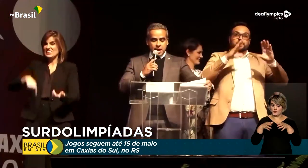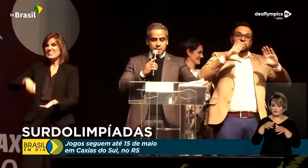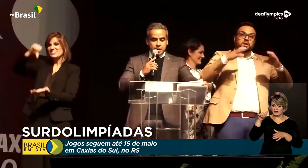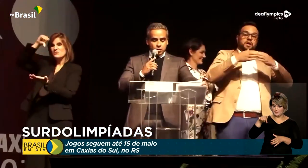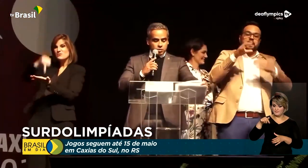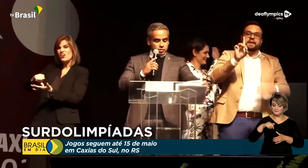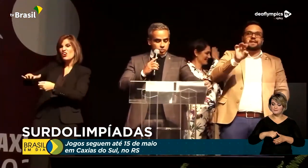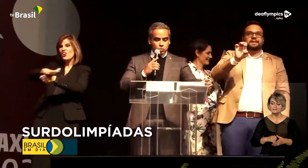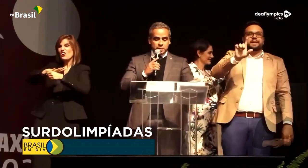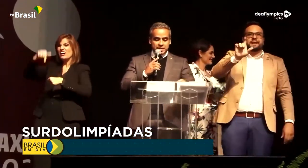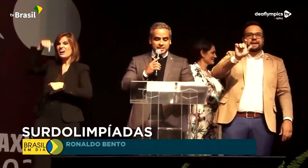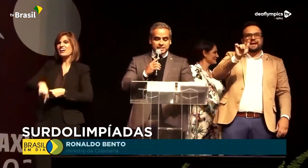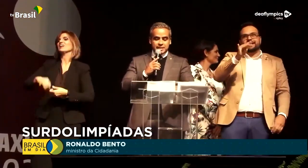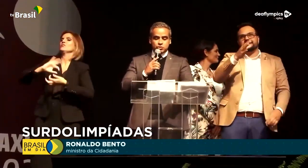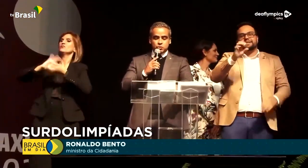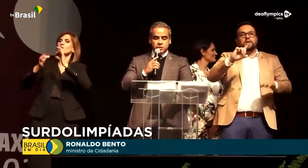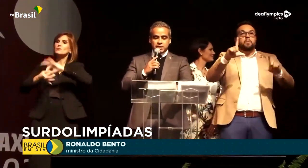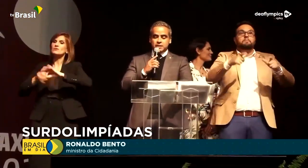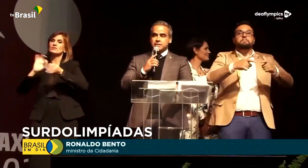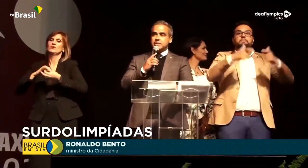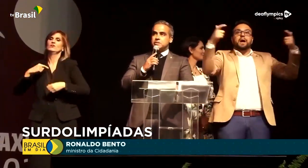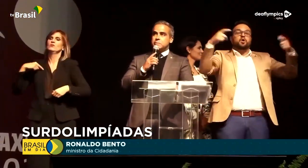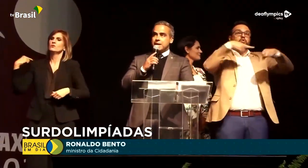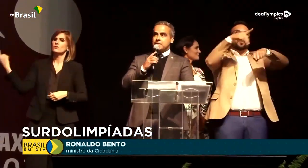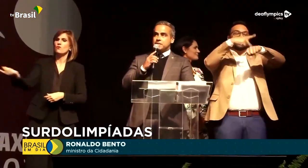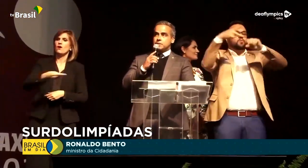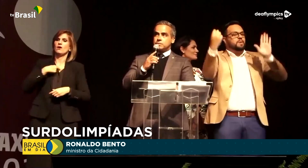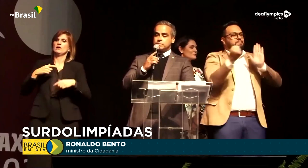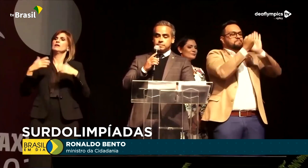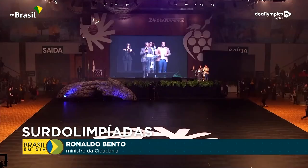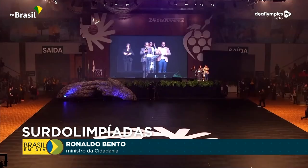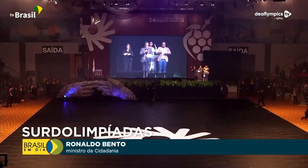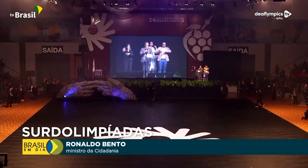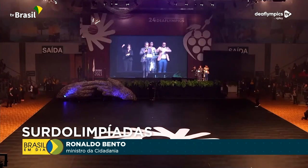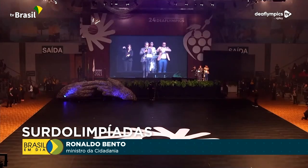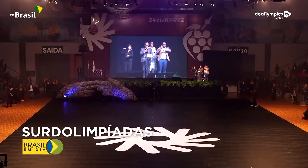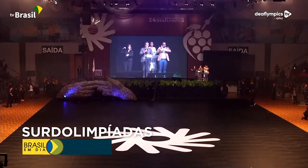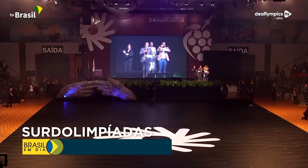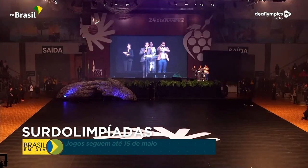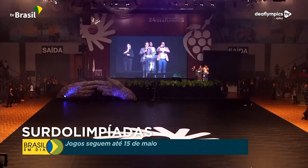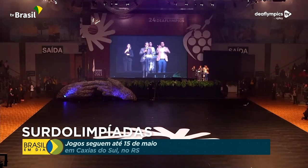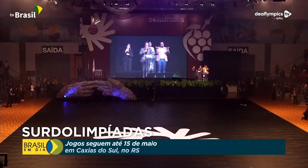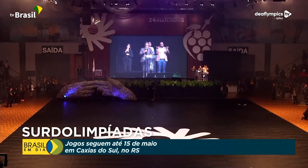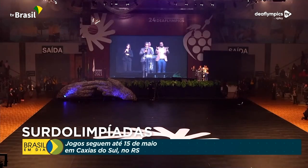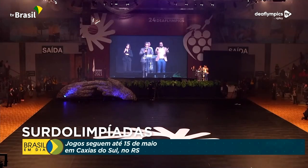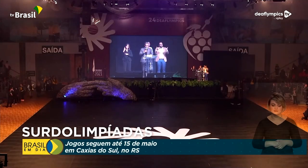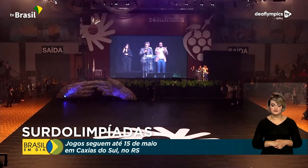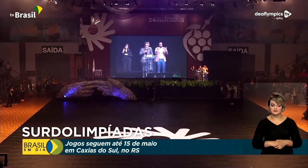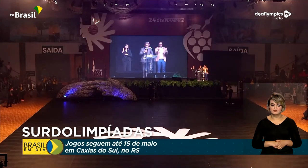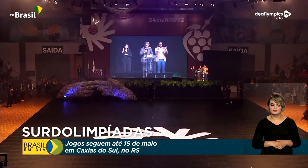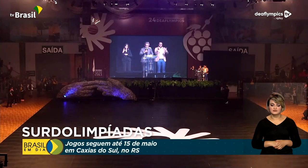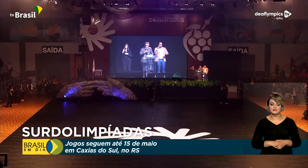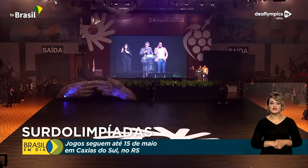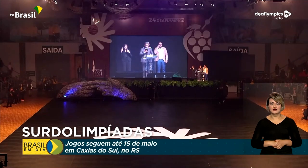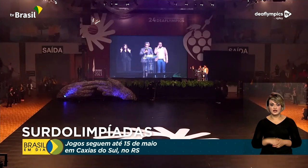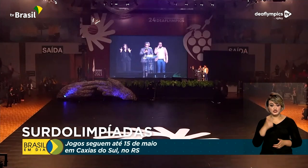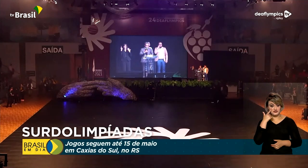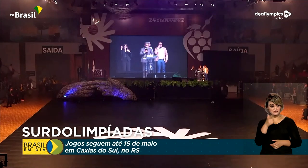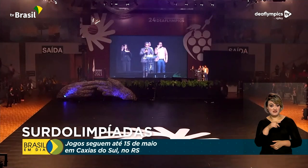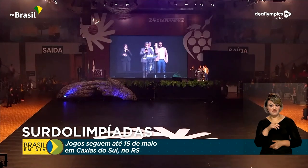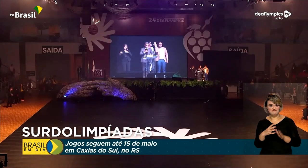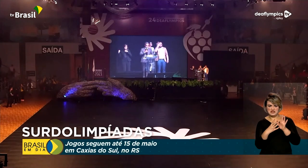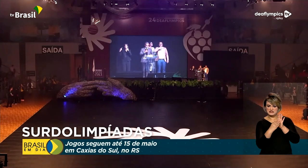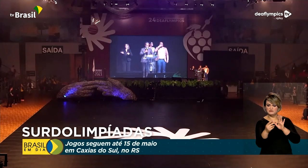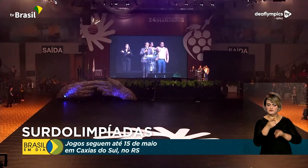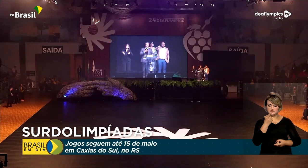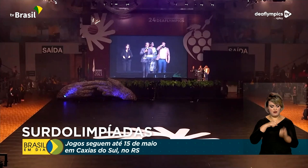é a maior do país na história deste mega evento. Temos o privilégio de testemunhar exemplos de